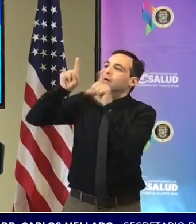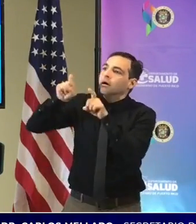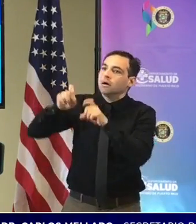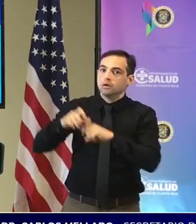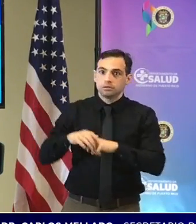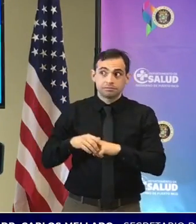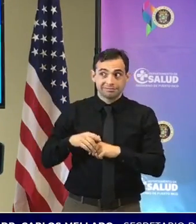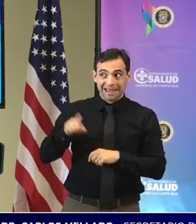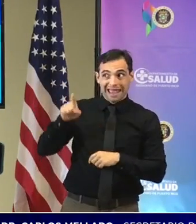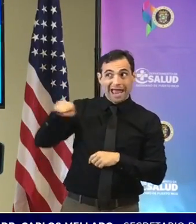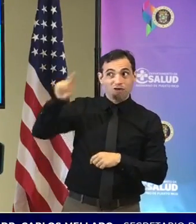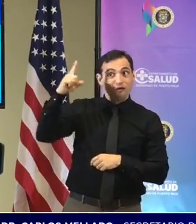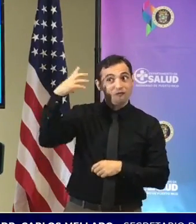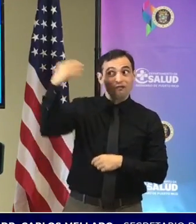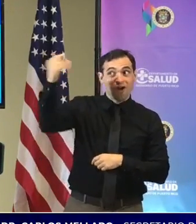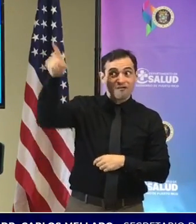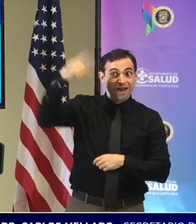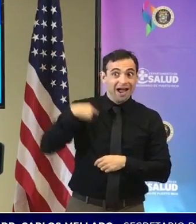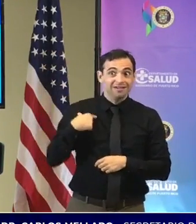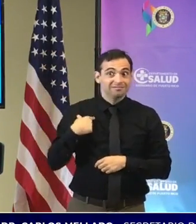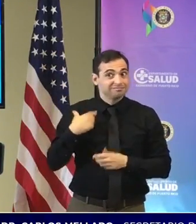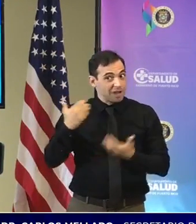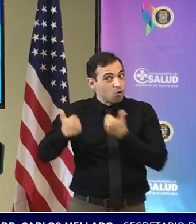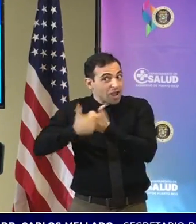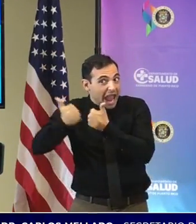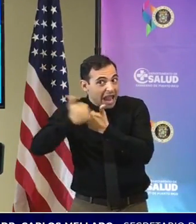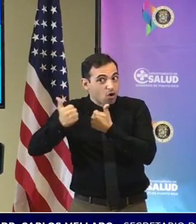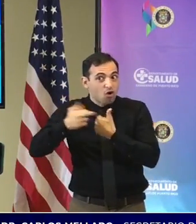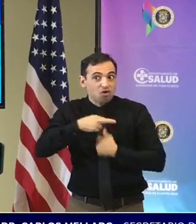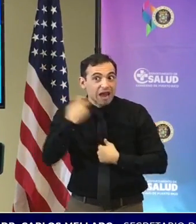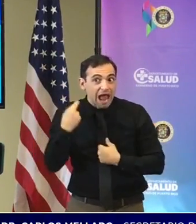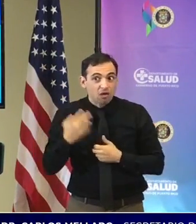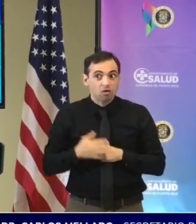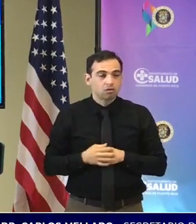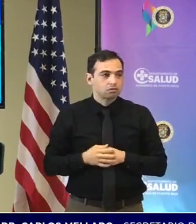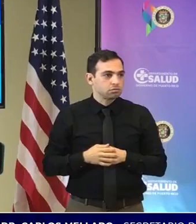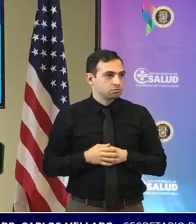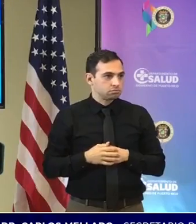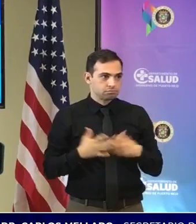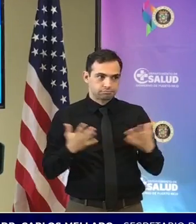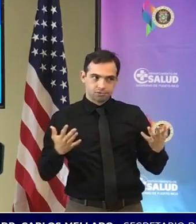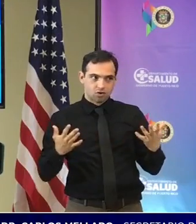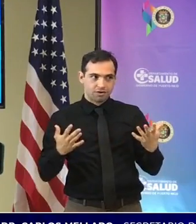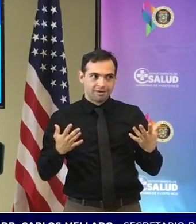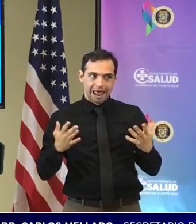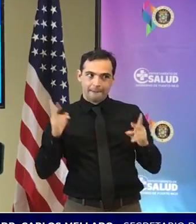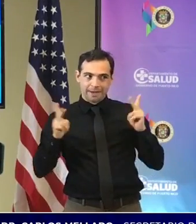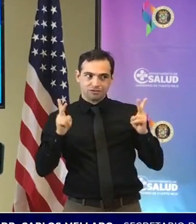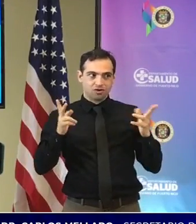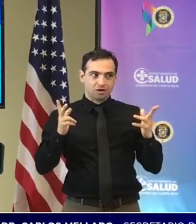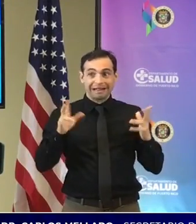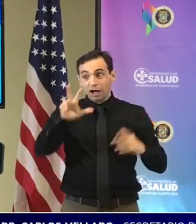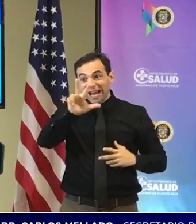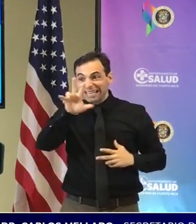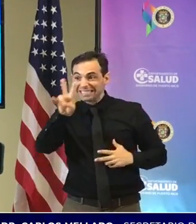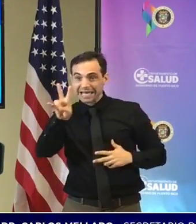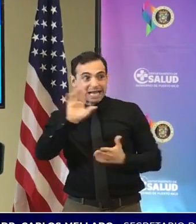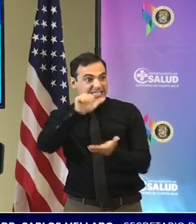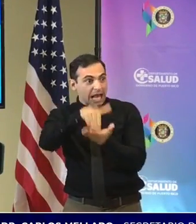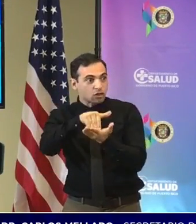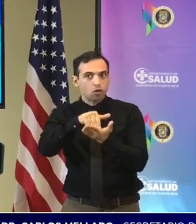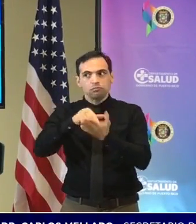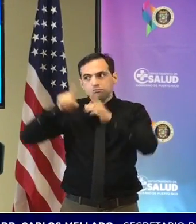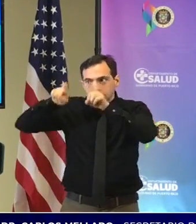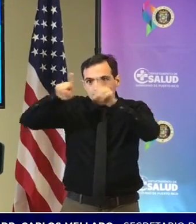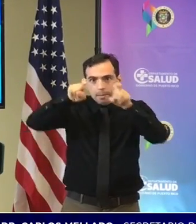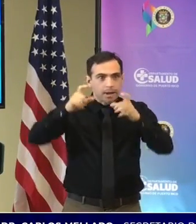recuerda que no todo el que está yendo a la CERSA fue porque fue al evento que hubo de Bad Bunny o sea nosotros tenemos 37 centros de hacer pruebas